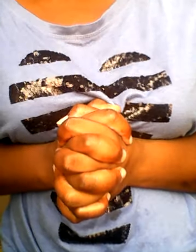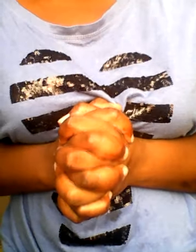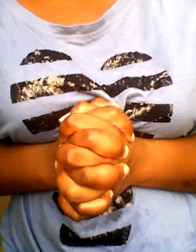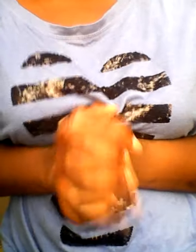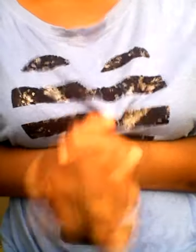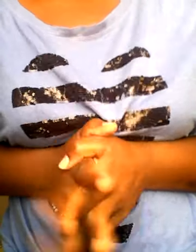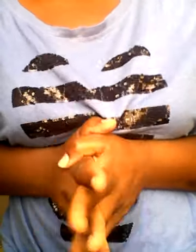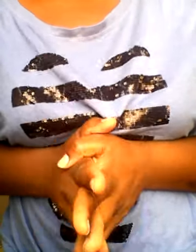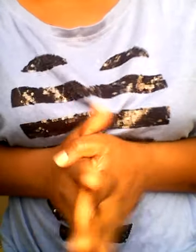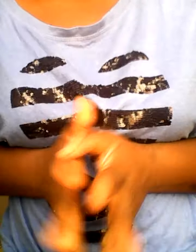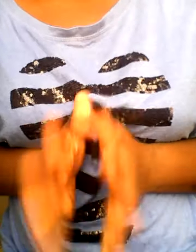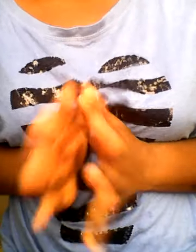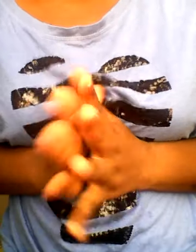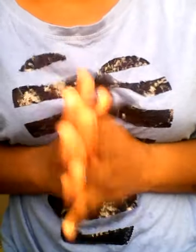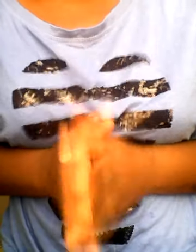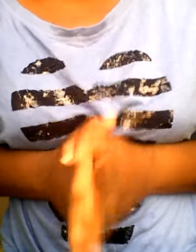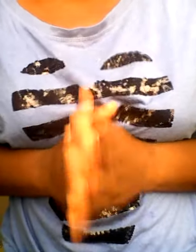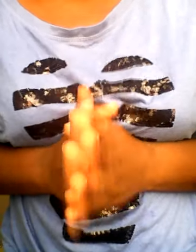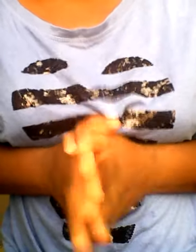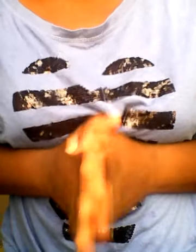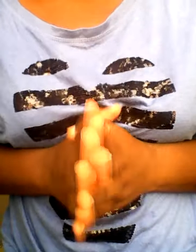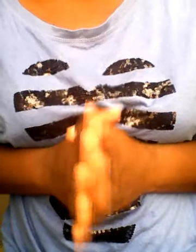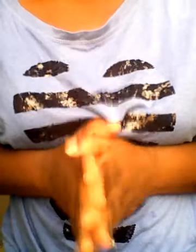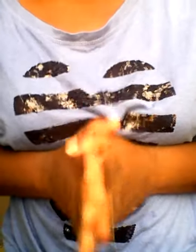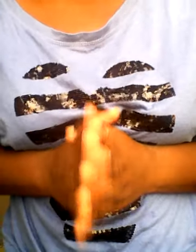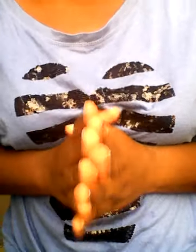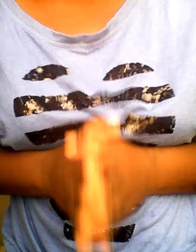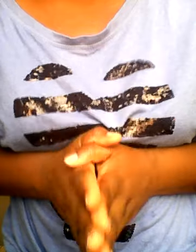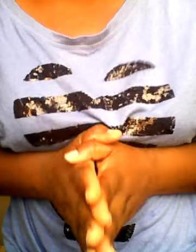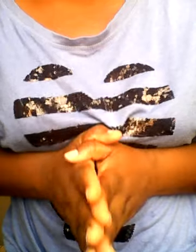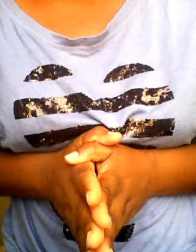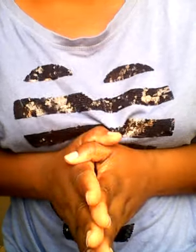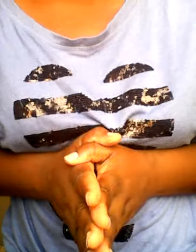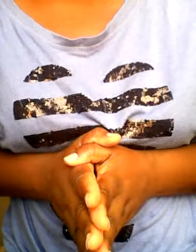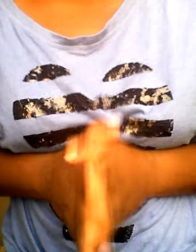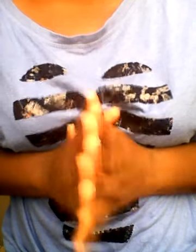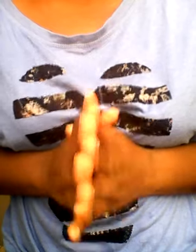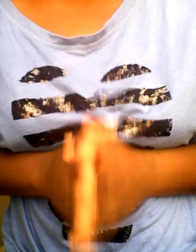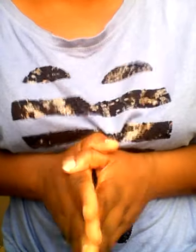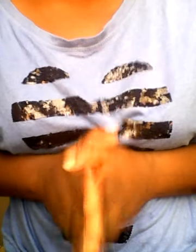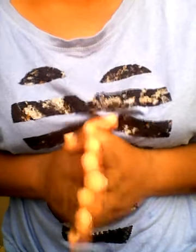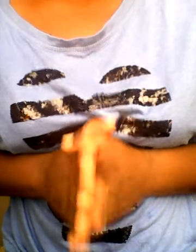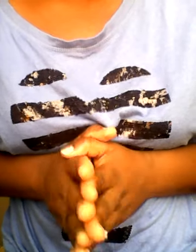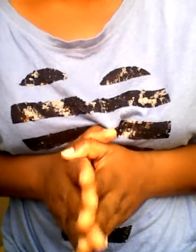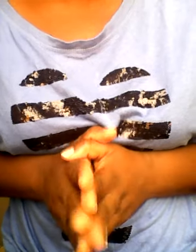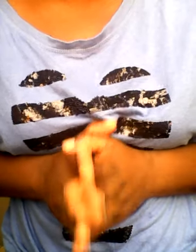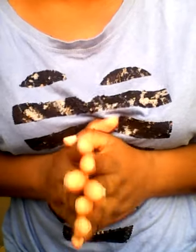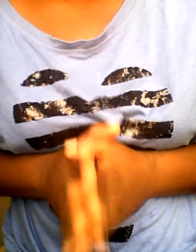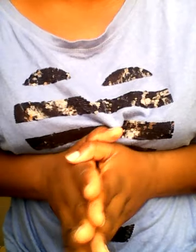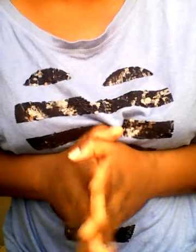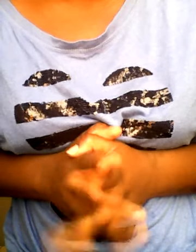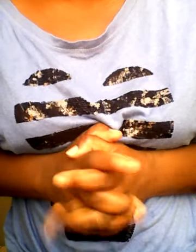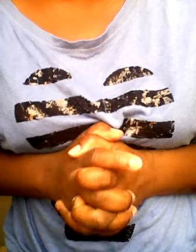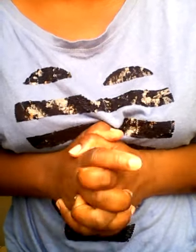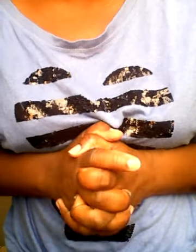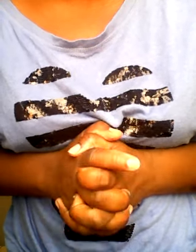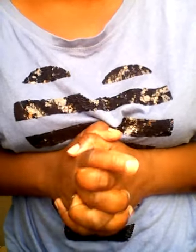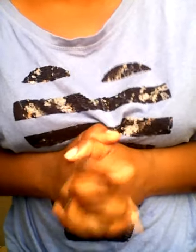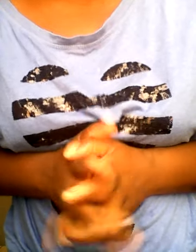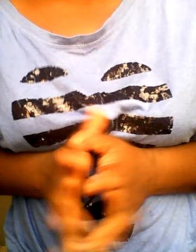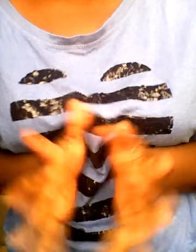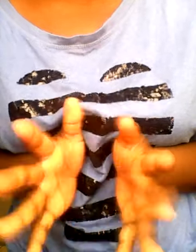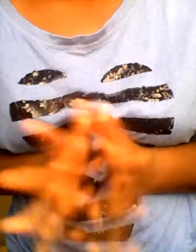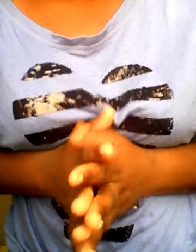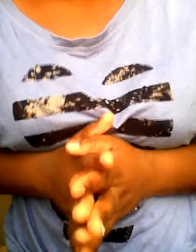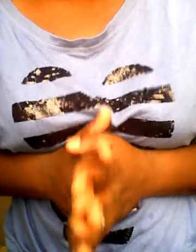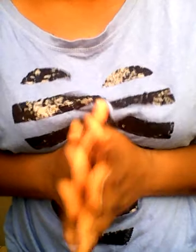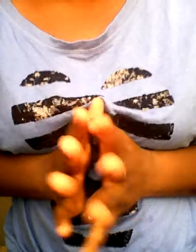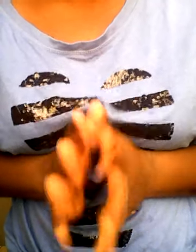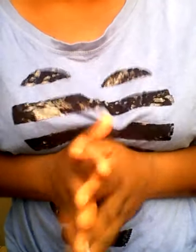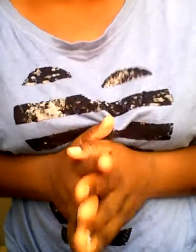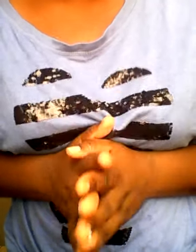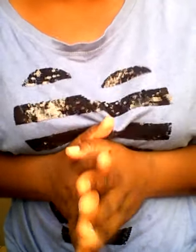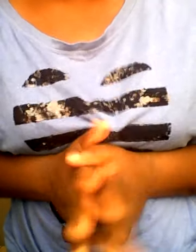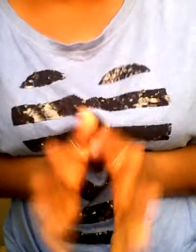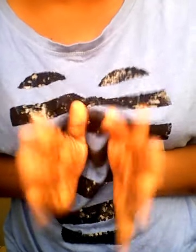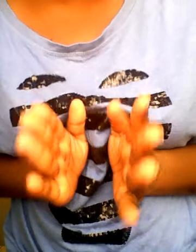nous allons parler des démangeaisons pas n'importe lesquels nous allons parler des démangeaisons qui